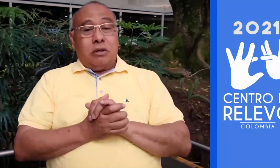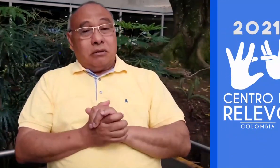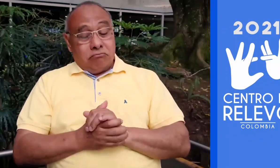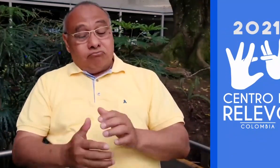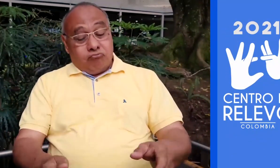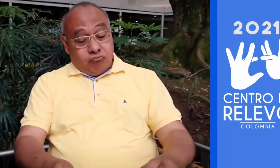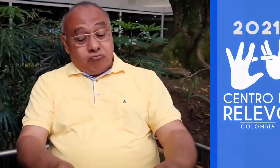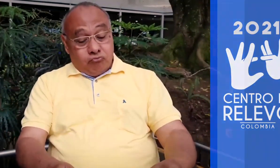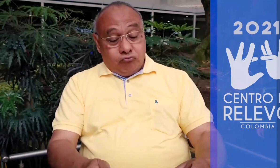accesibilidad.